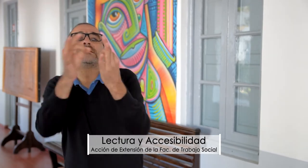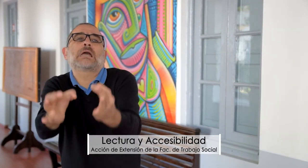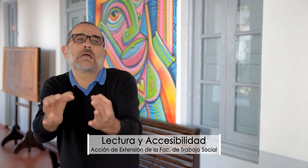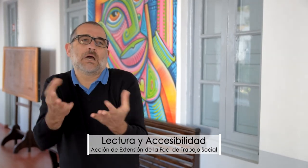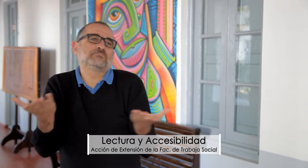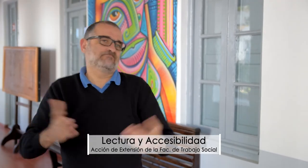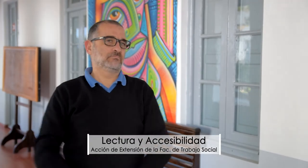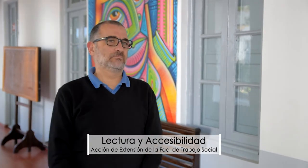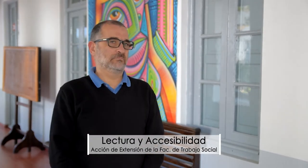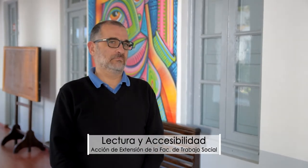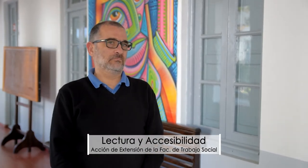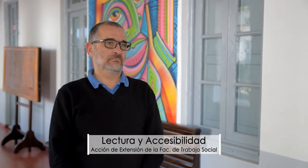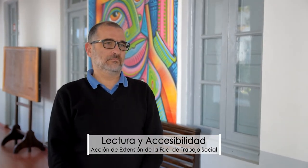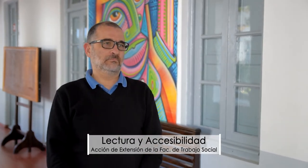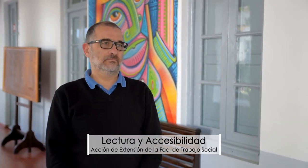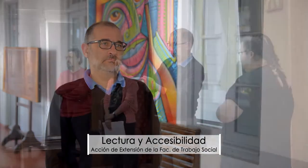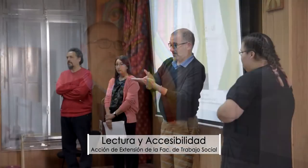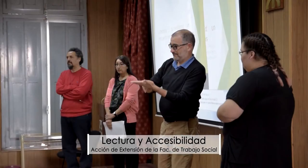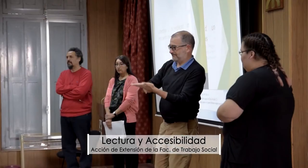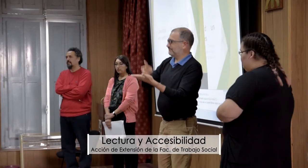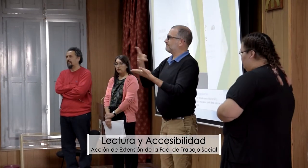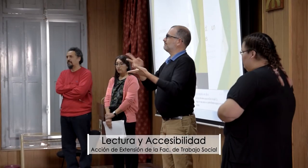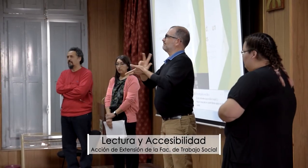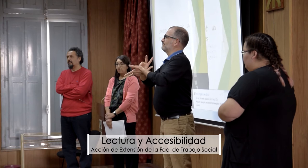estamos armando caminos. No sabemos bien a dónde vamos a llegar.